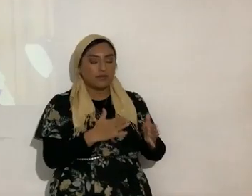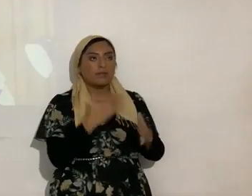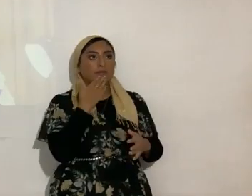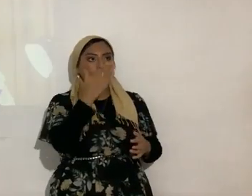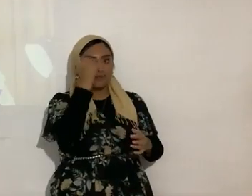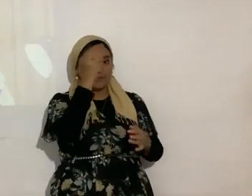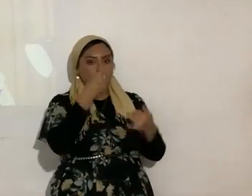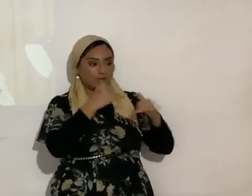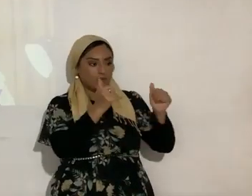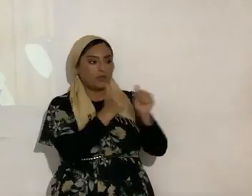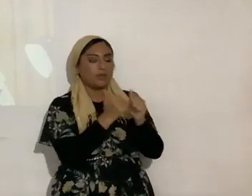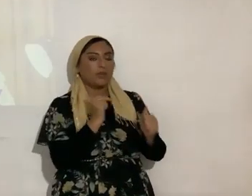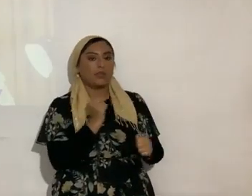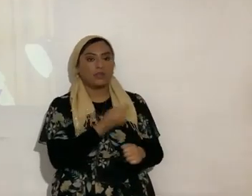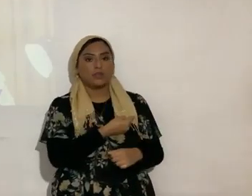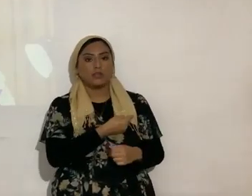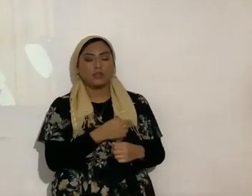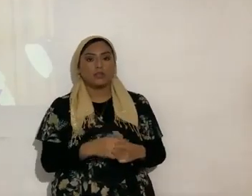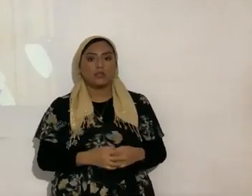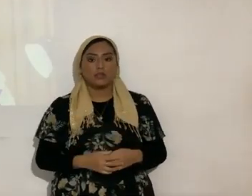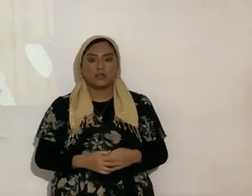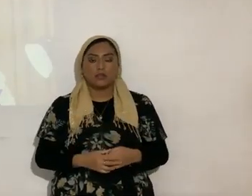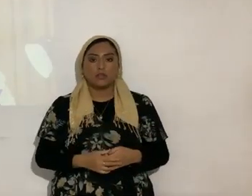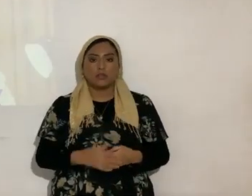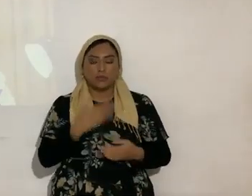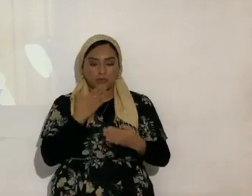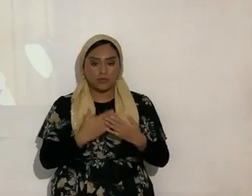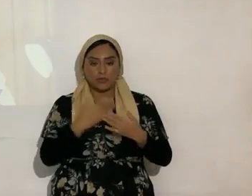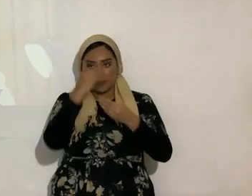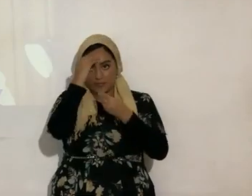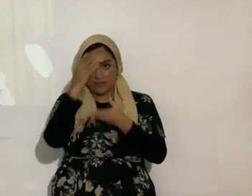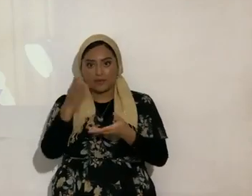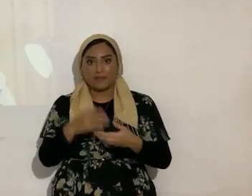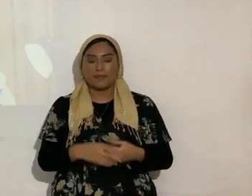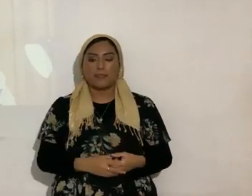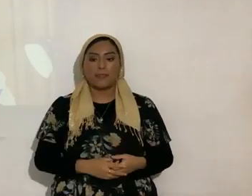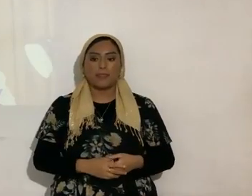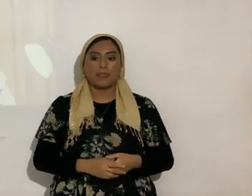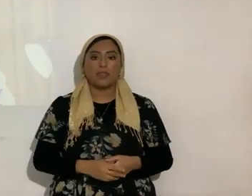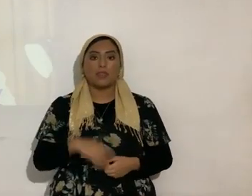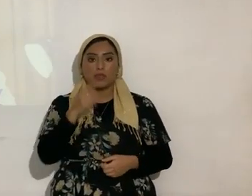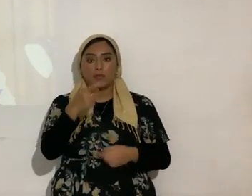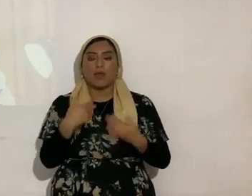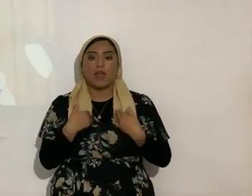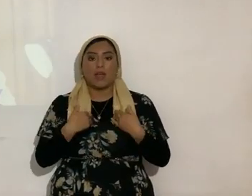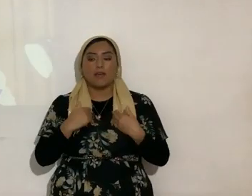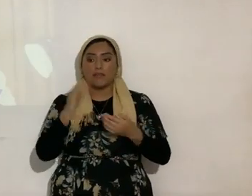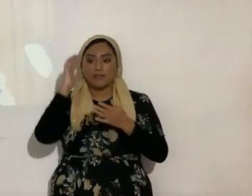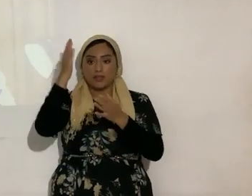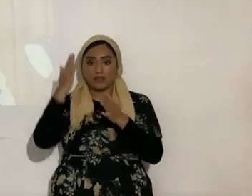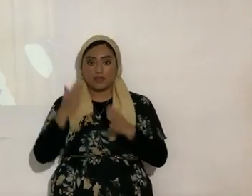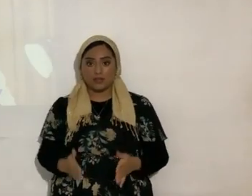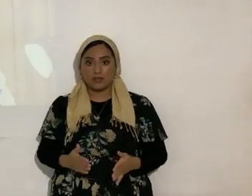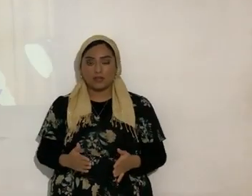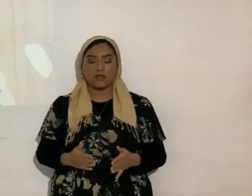con nosotros providientes aleluya tienes ancianos que te ayudan